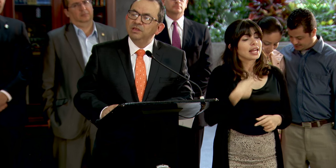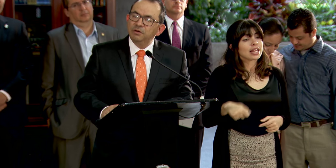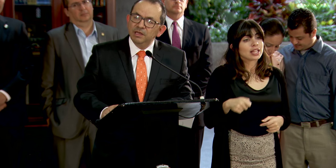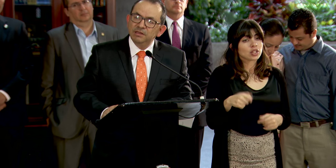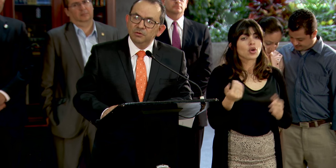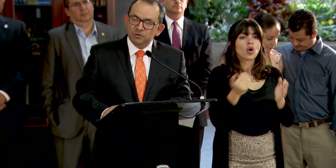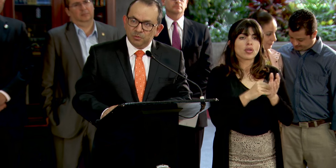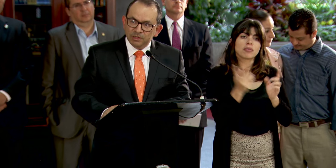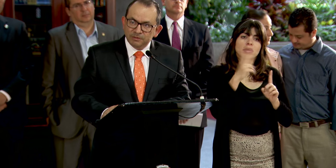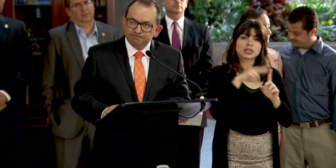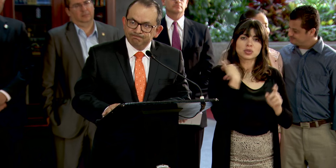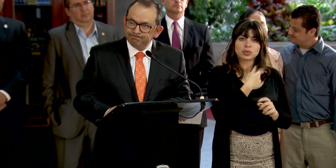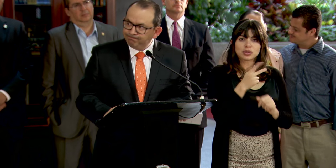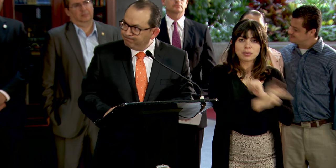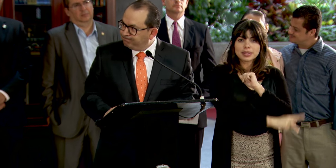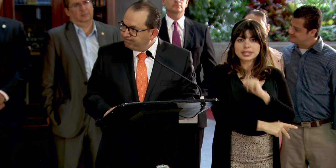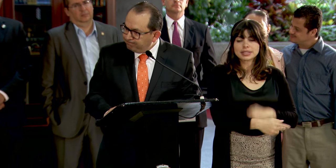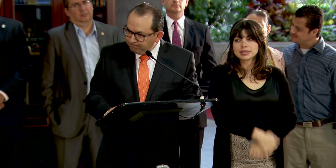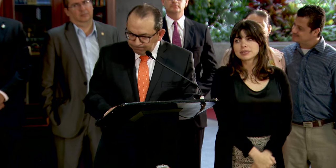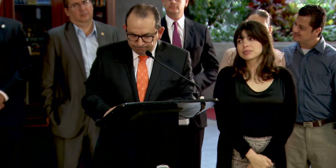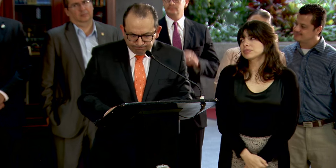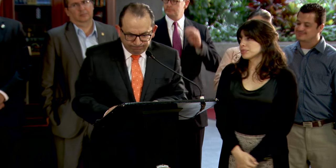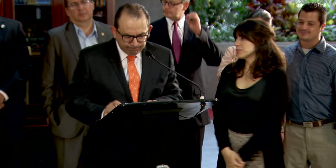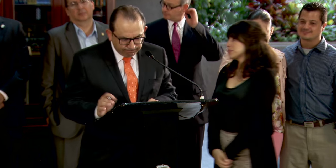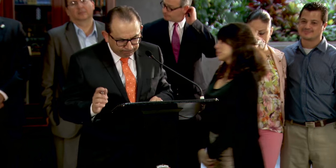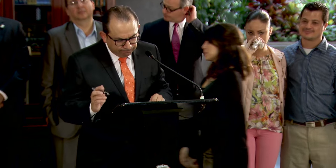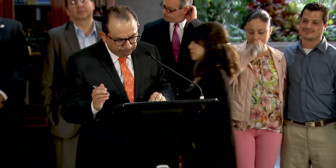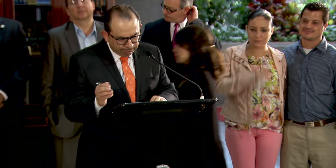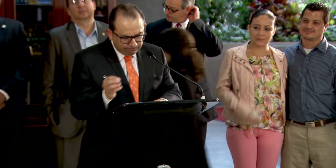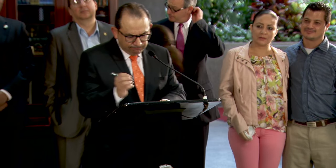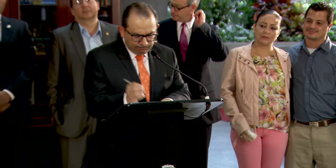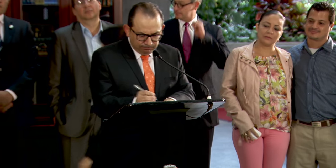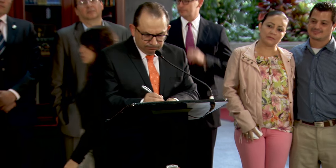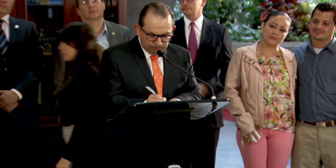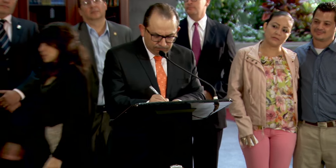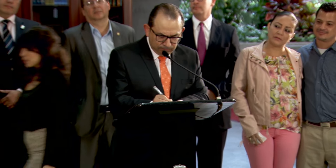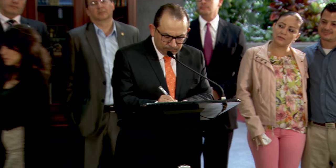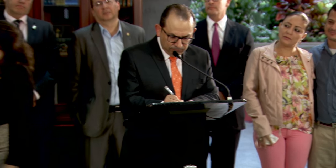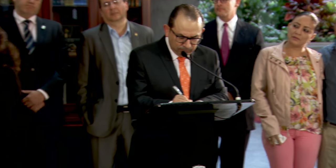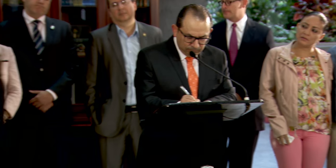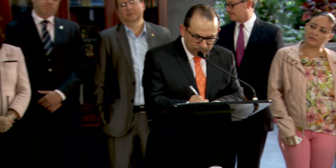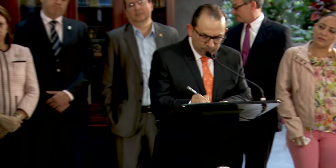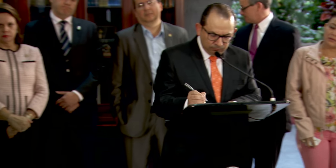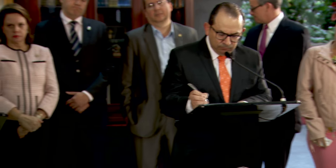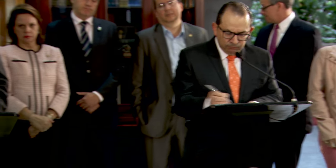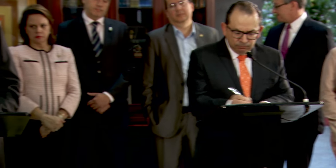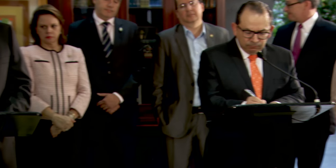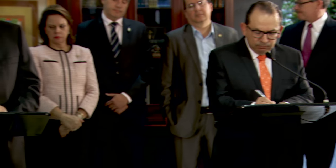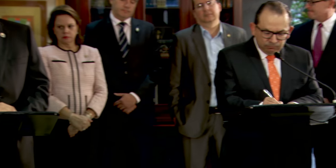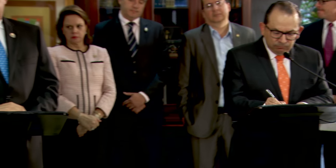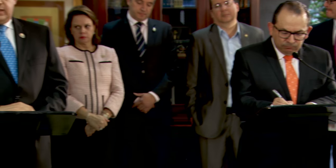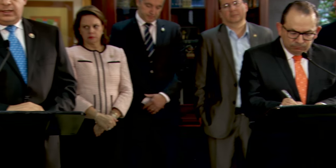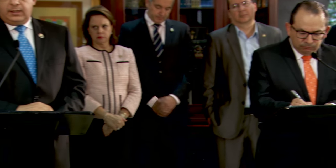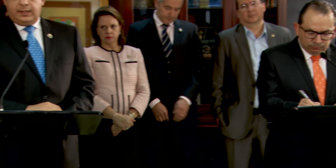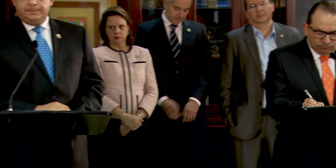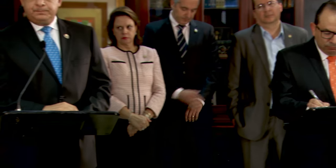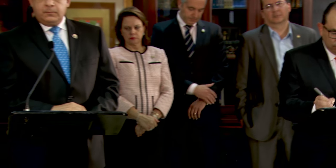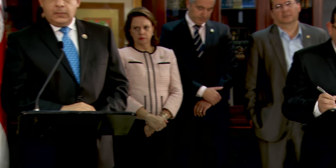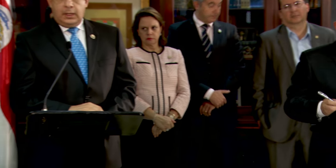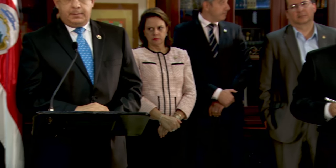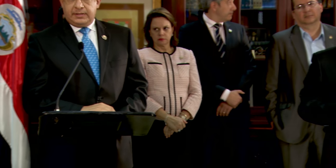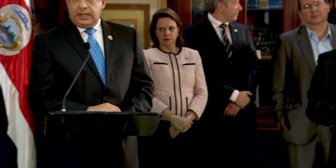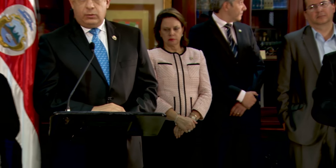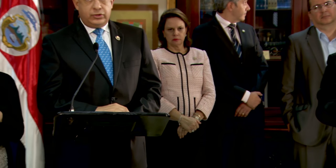se encuentra vigente en nuestro país. Y con relación a los recursos necesarios, Carlos, de inmediato el Ministerio de Hacienda